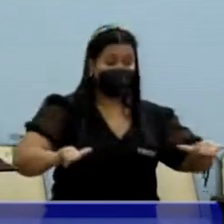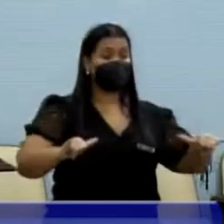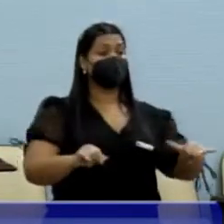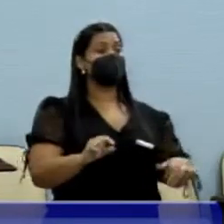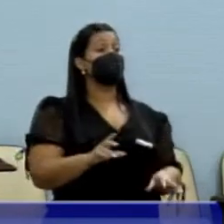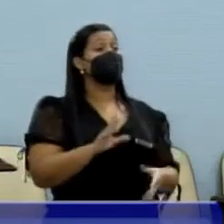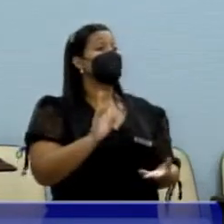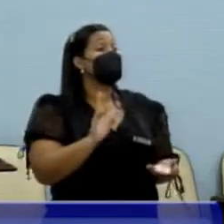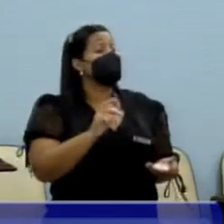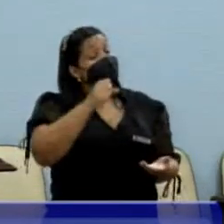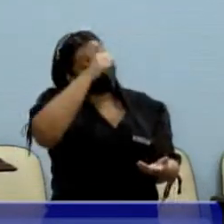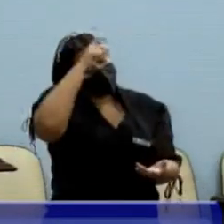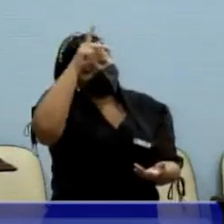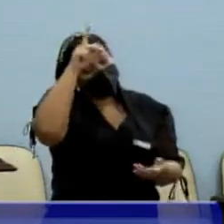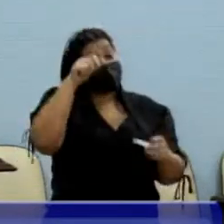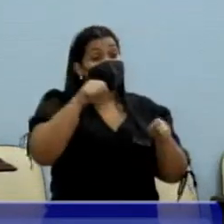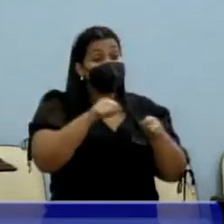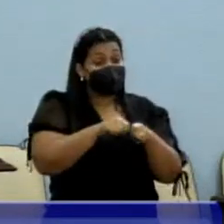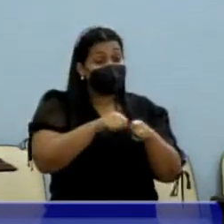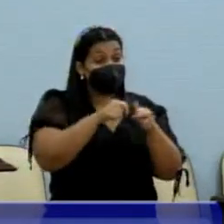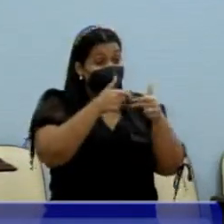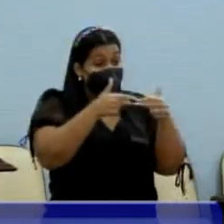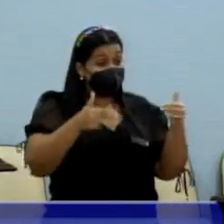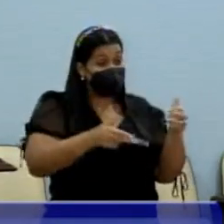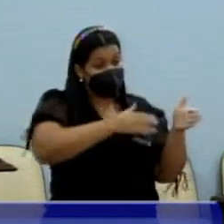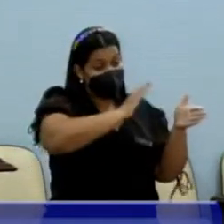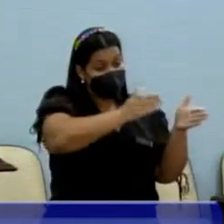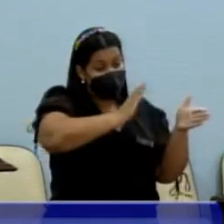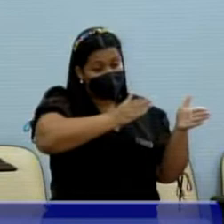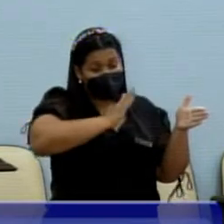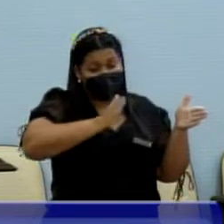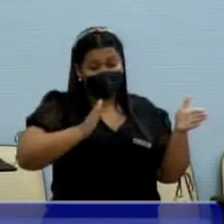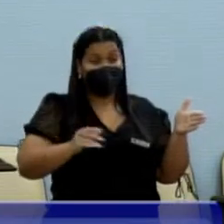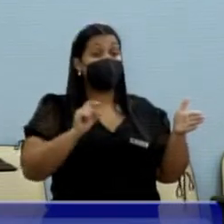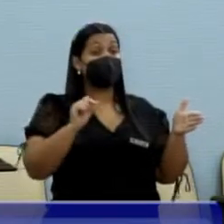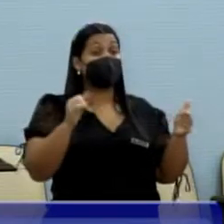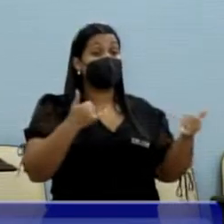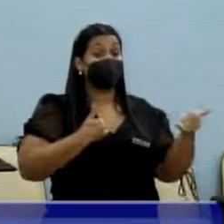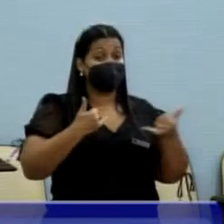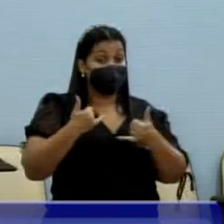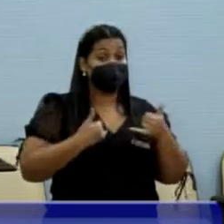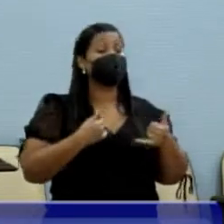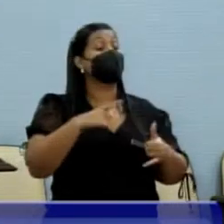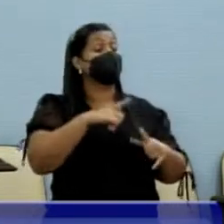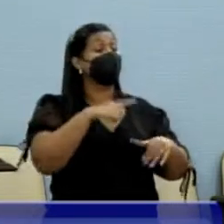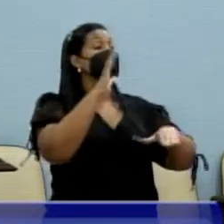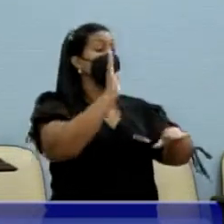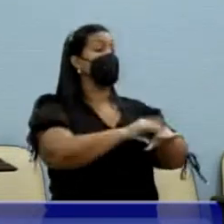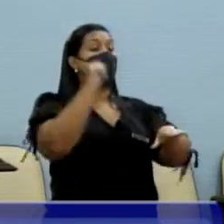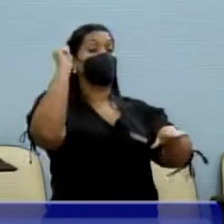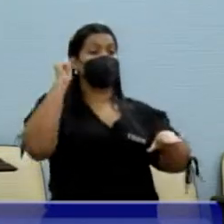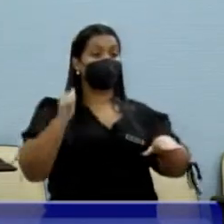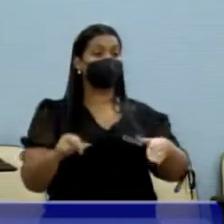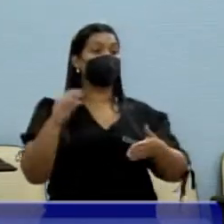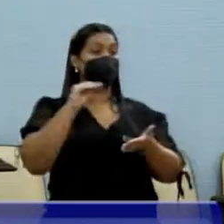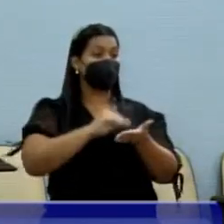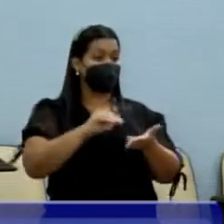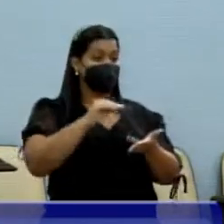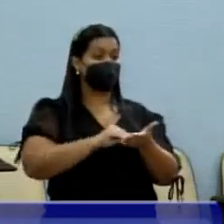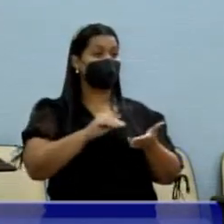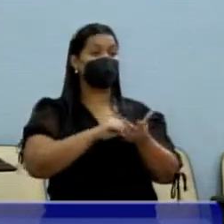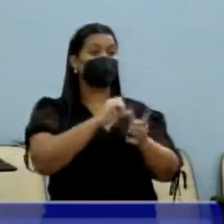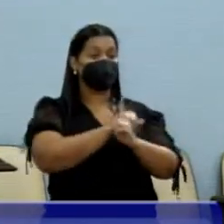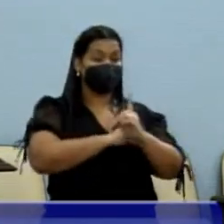só passou a agir de maneira coordenada depois que ficou sabendo que tinha a convocação da Secretaria da Ciência